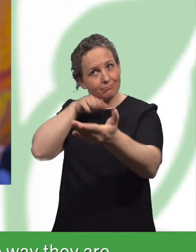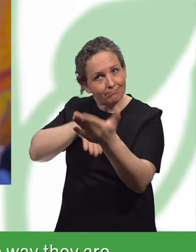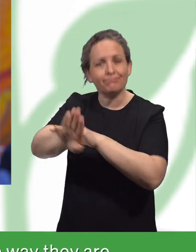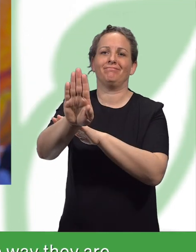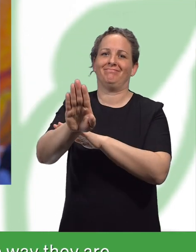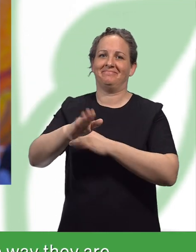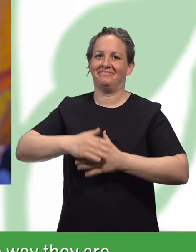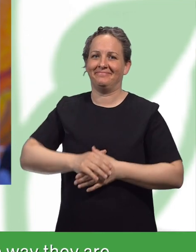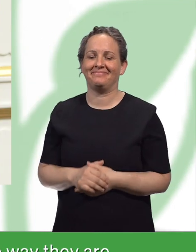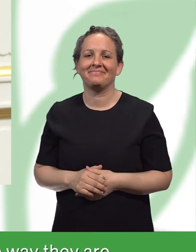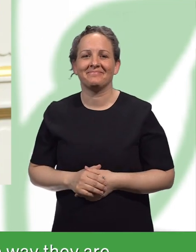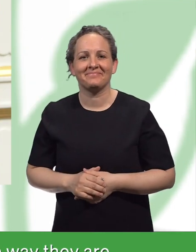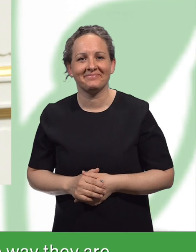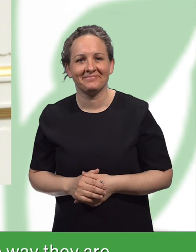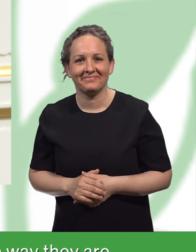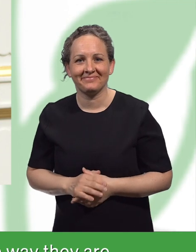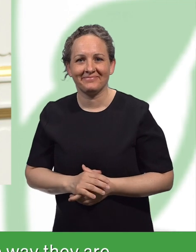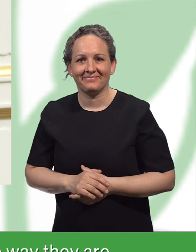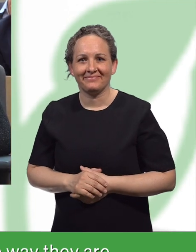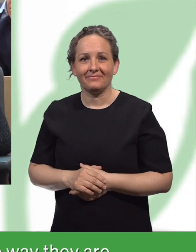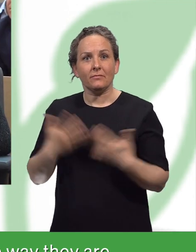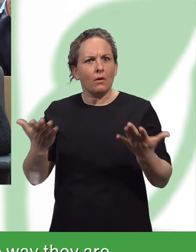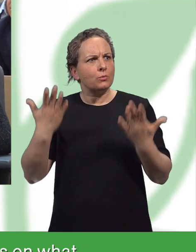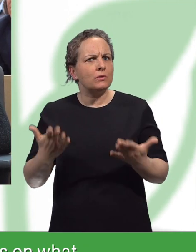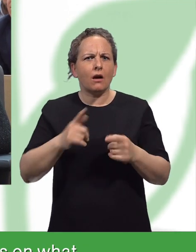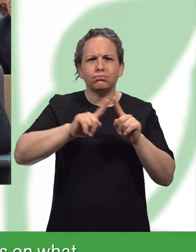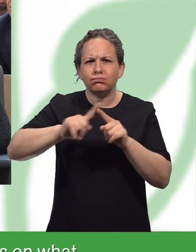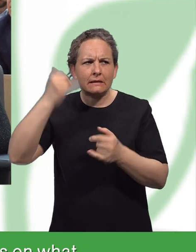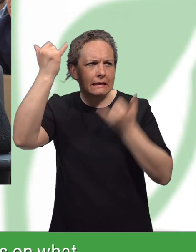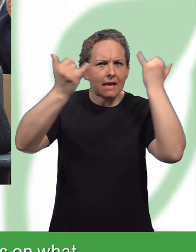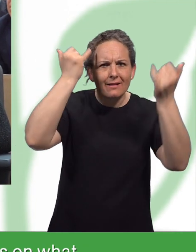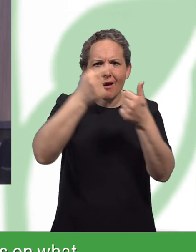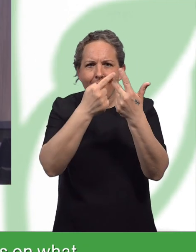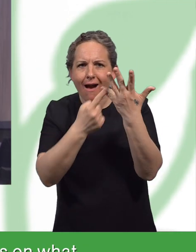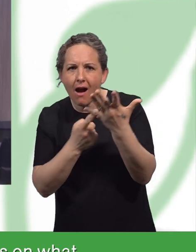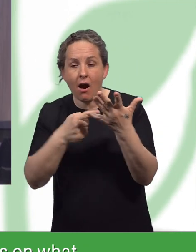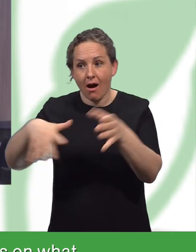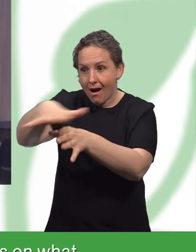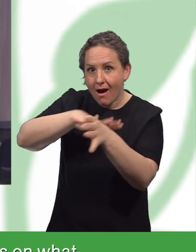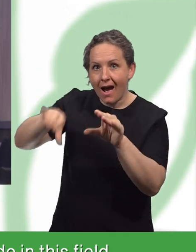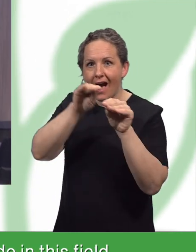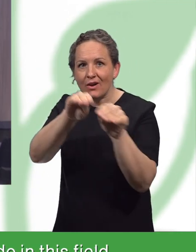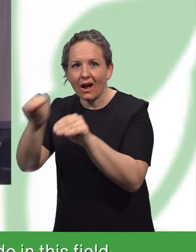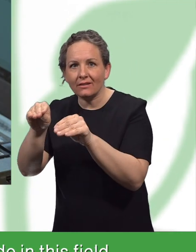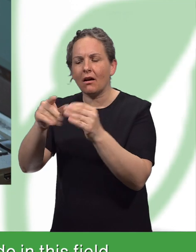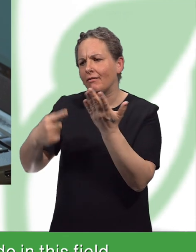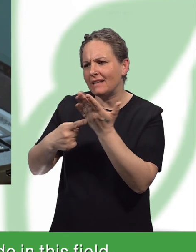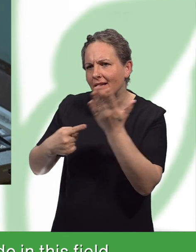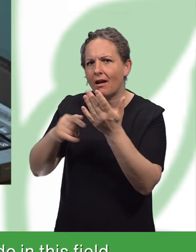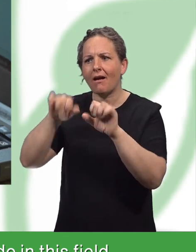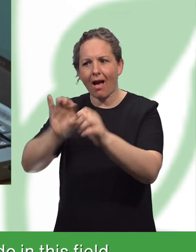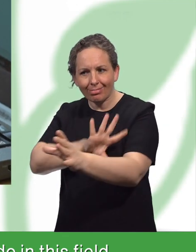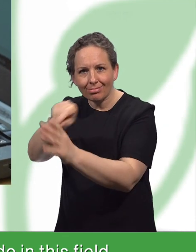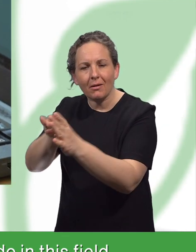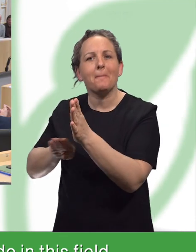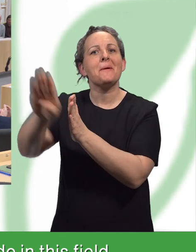Mensch in seiner, ihrer Eigenart genommen wird, wie er oder sie ist. Heute haben wir auf dieser Veranstaltung ganz viele Ideen gehört, was der technische Fortschritt